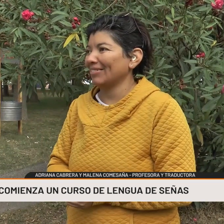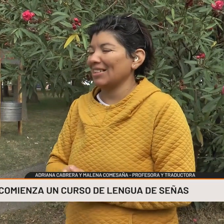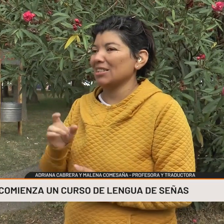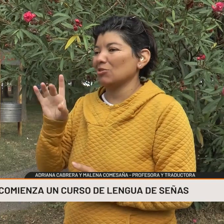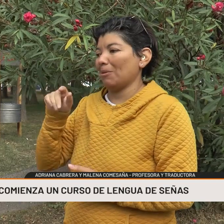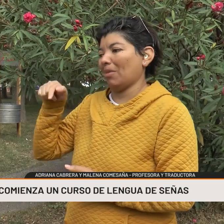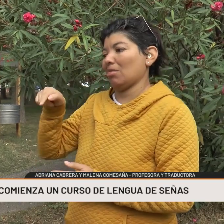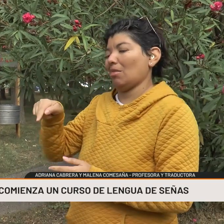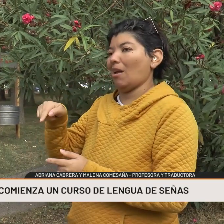todos los niveles tienen.